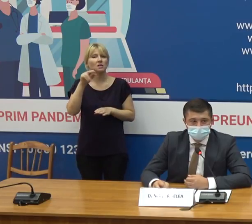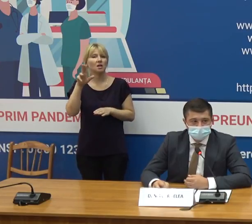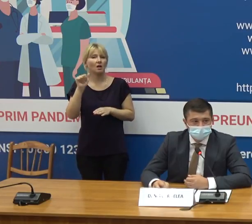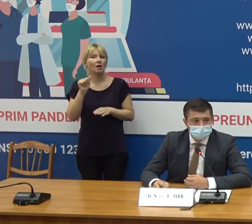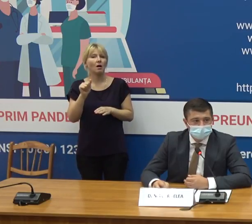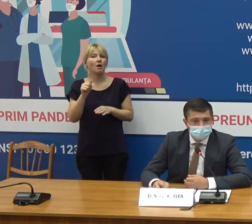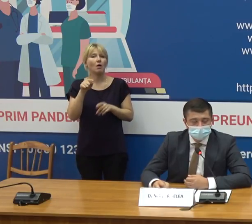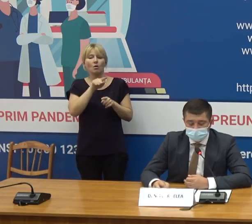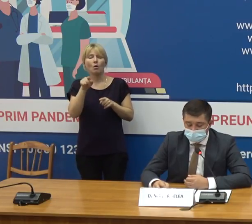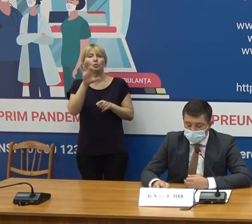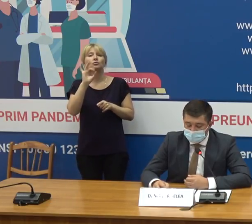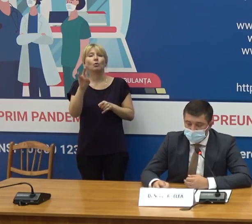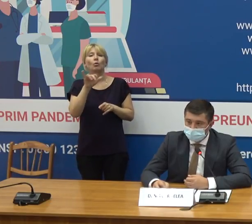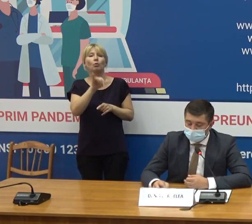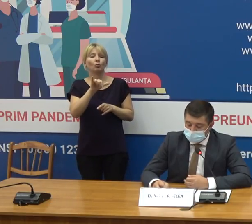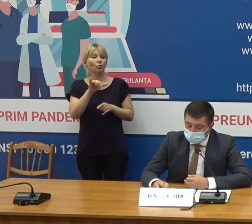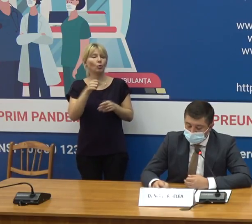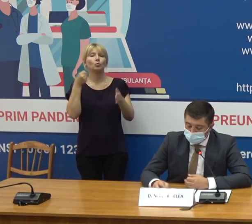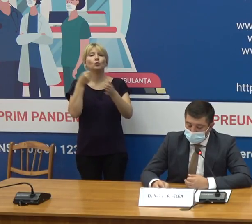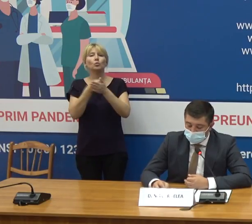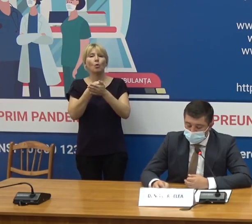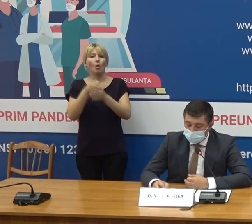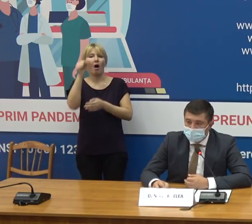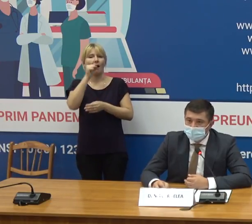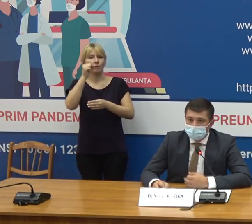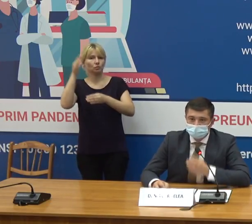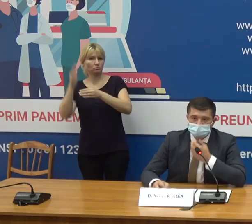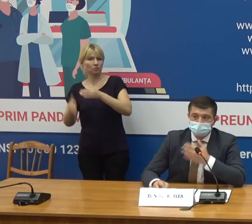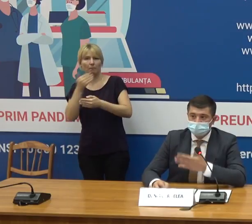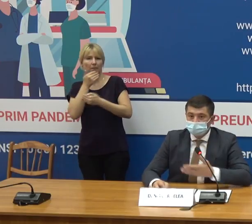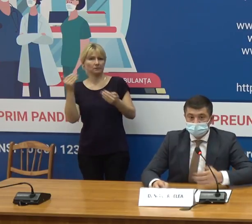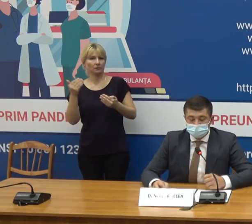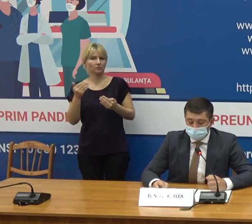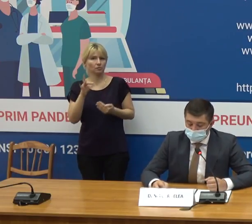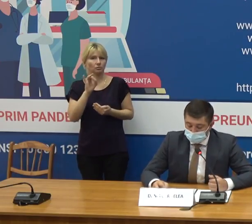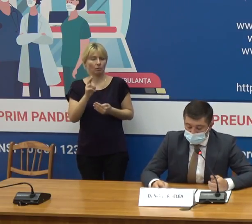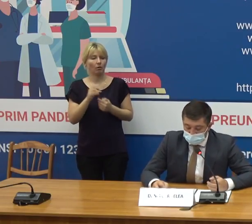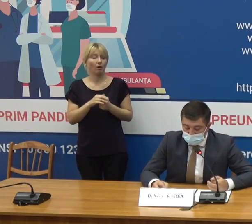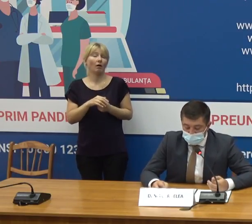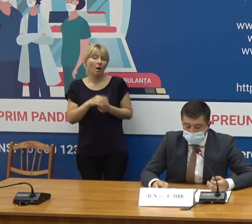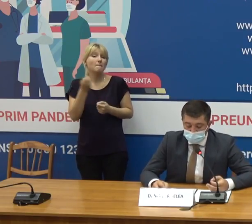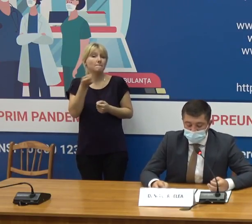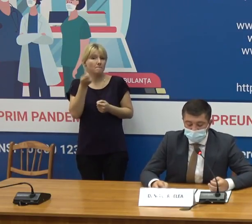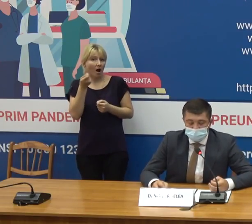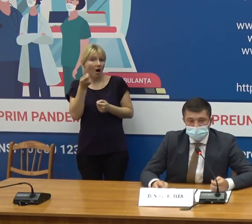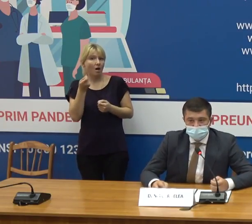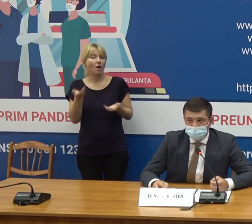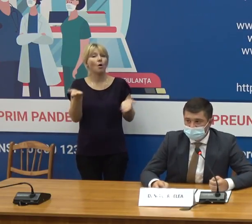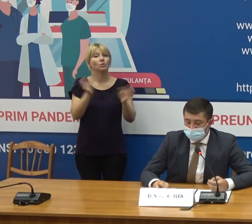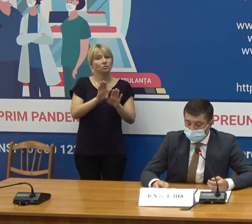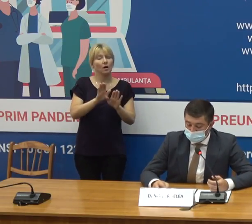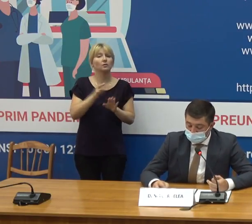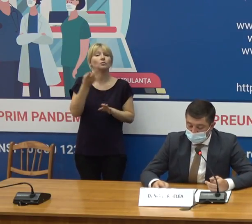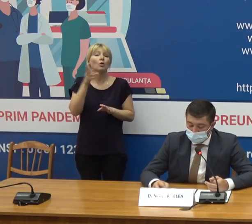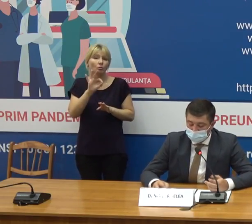sunt cu terminul de valabilitate până la sfârșitul lunii august. De menționat că sunt mai puține decât cele